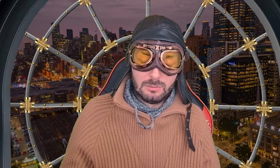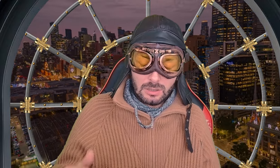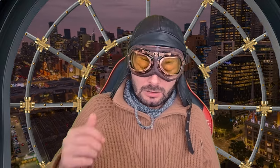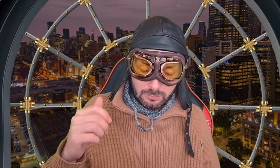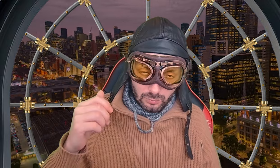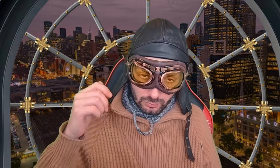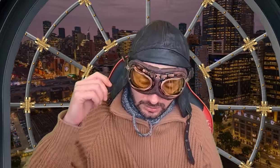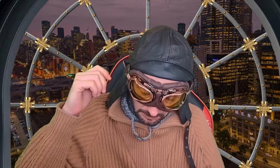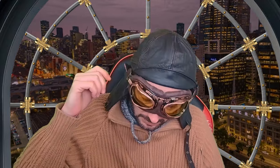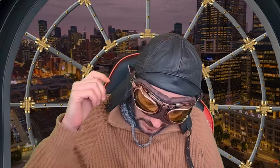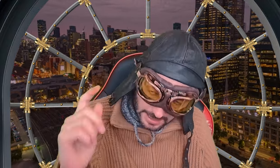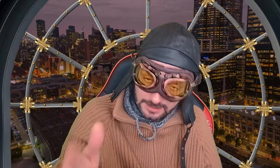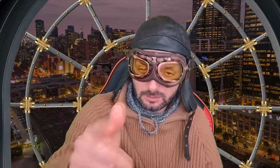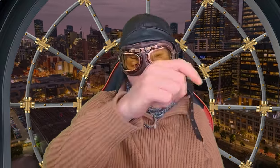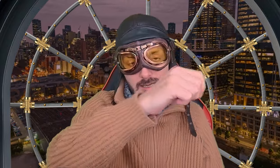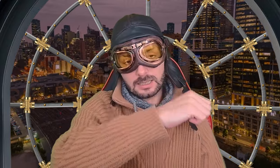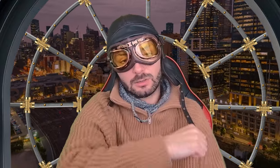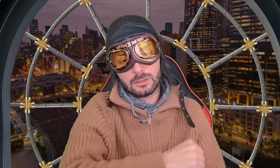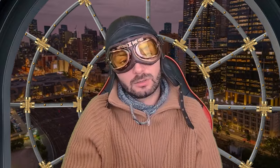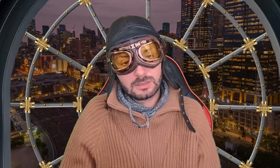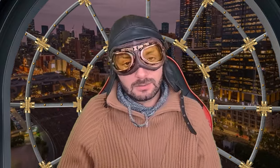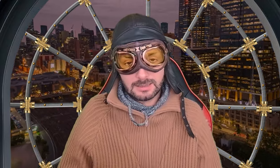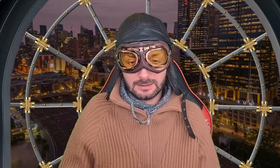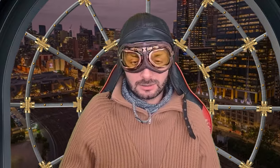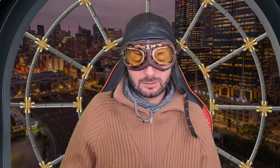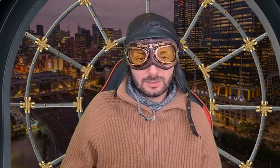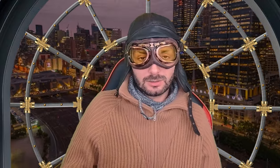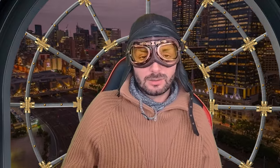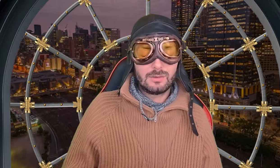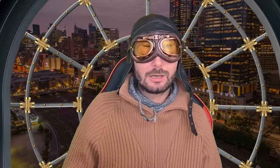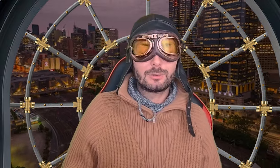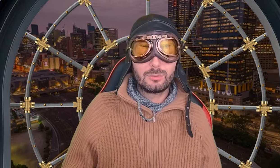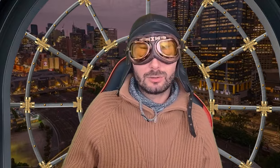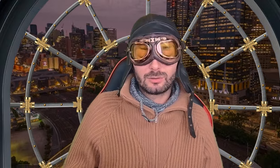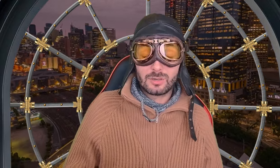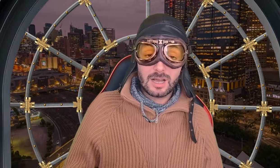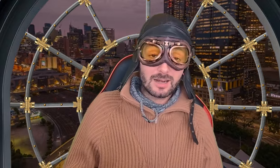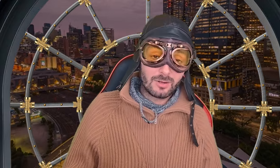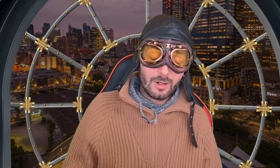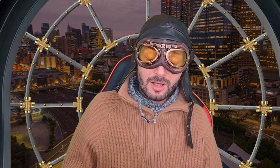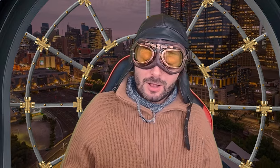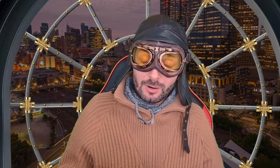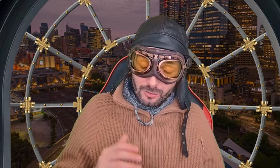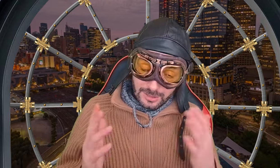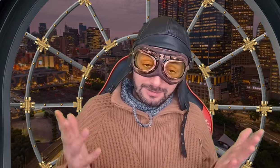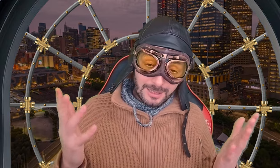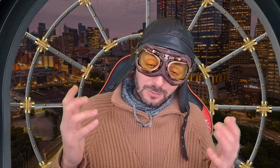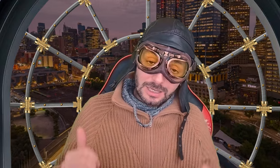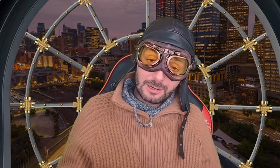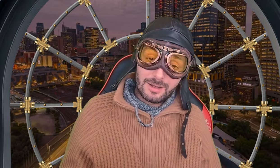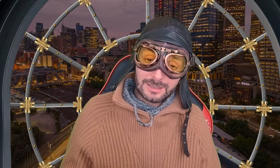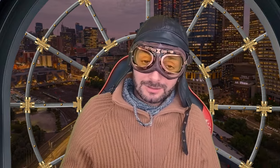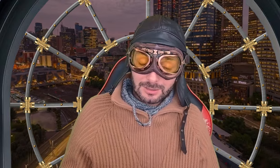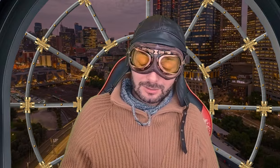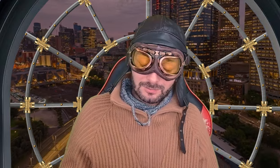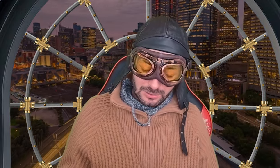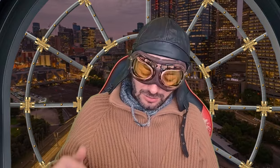putem. Eto ga, dragi moji, što se mene tiče i što se tiče ovog videa, to bilo to, naravno. Koji svaki puta ako vam se vidio, svidio,